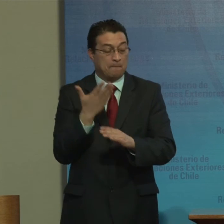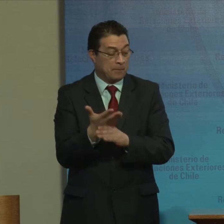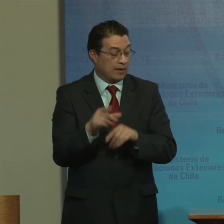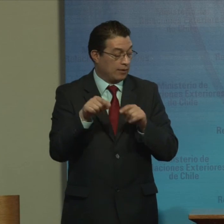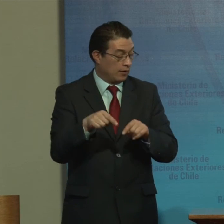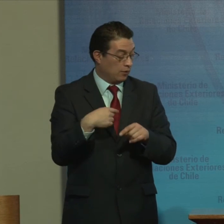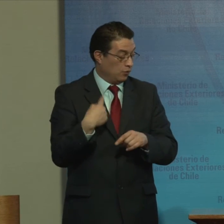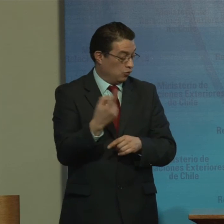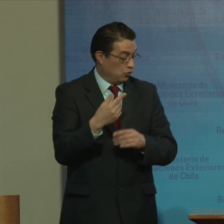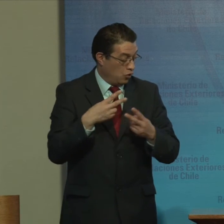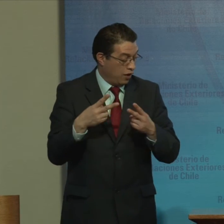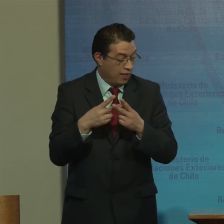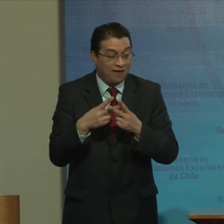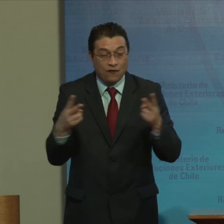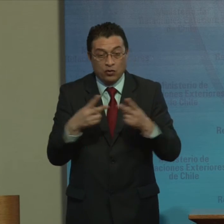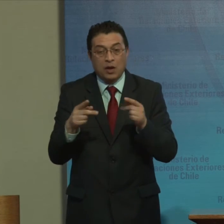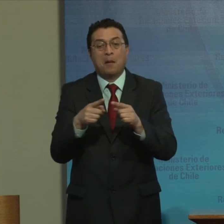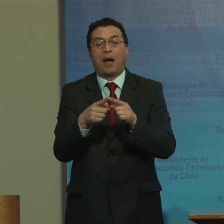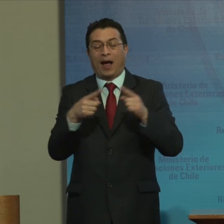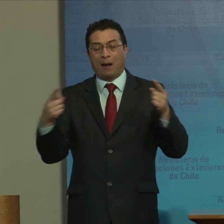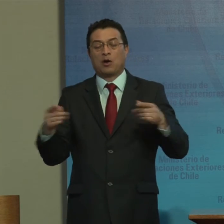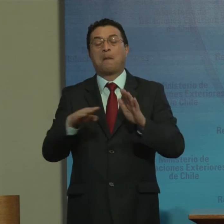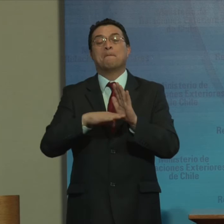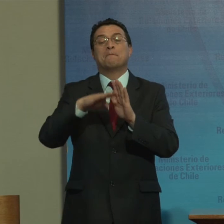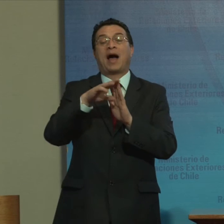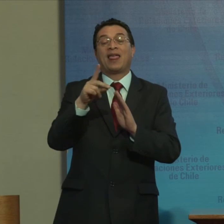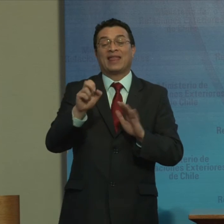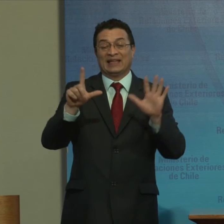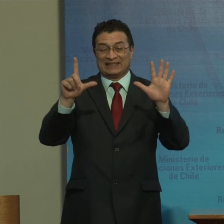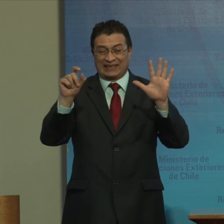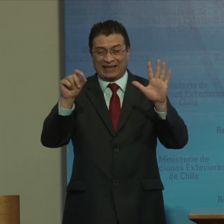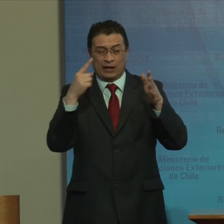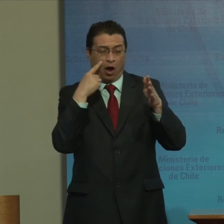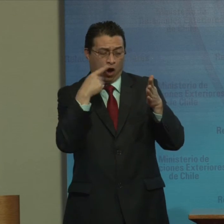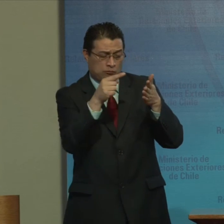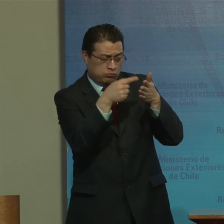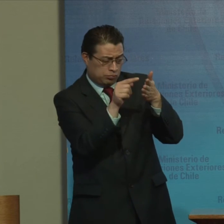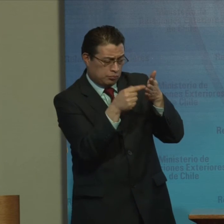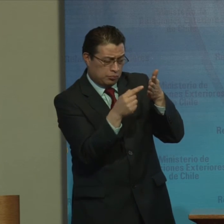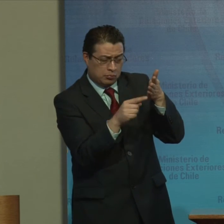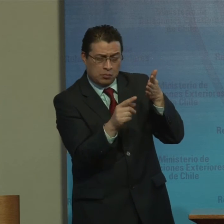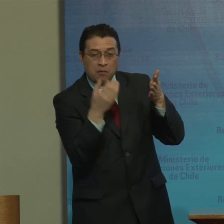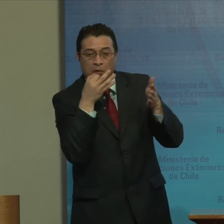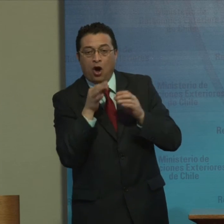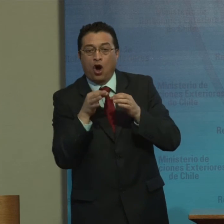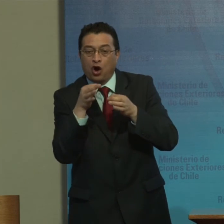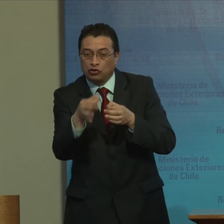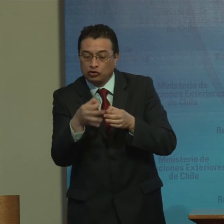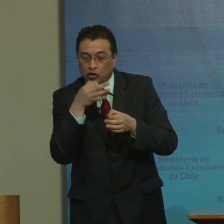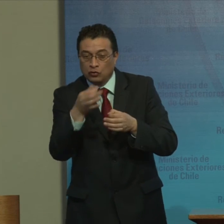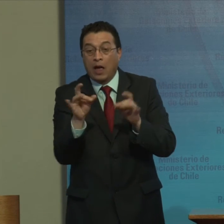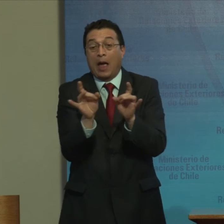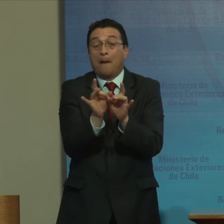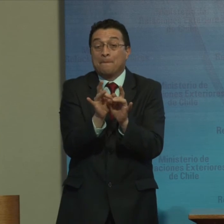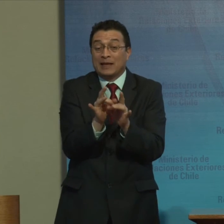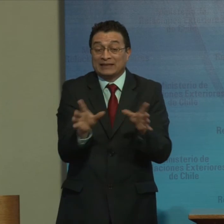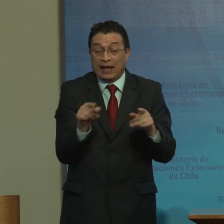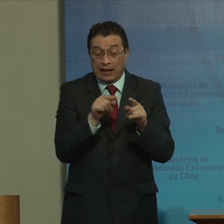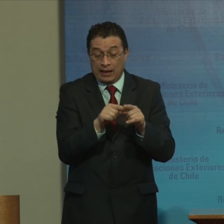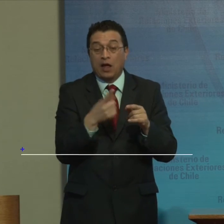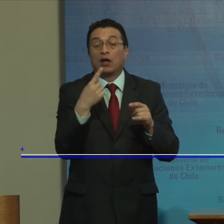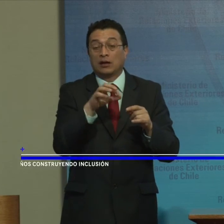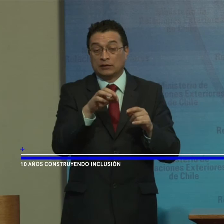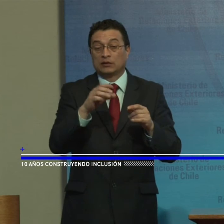le hiciera El comité Difundir ampliamente Más de 70 Observaciones Y recomendaciones Finales En particular Entre las